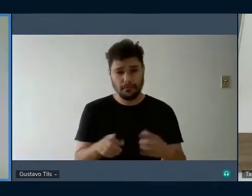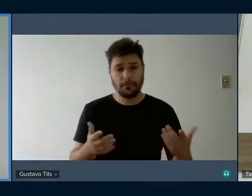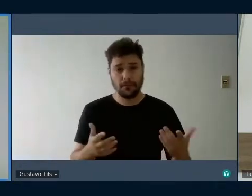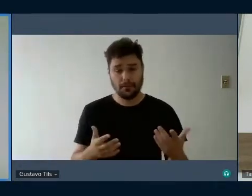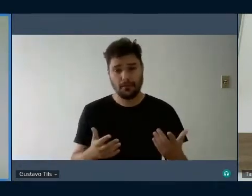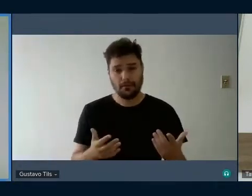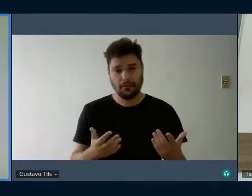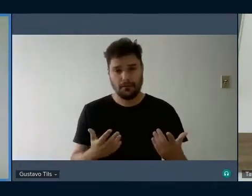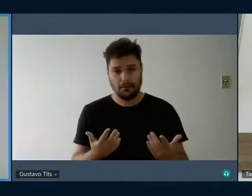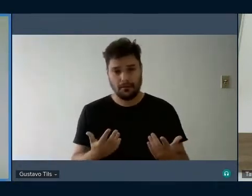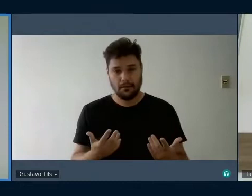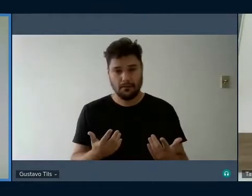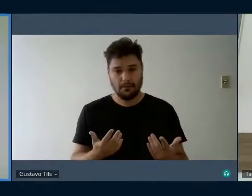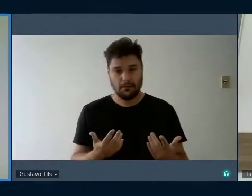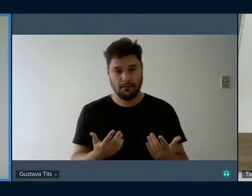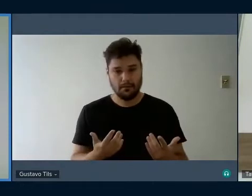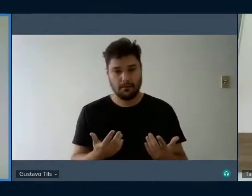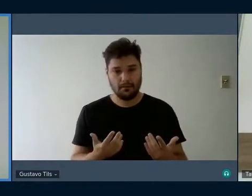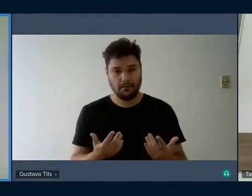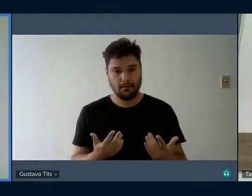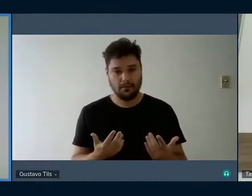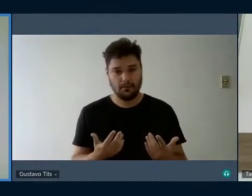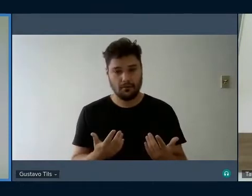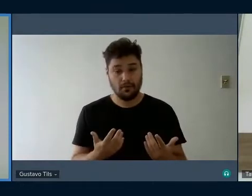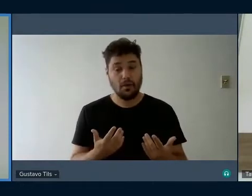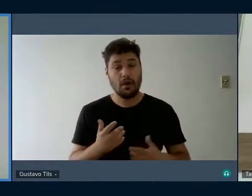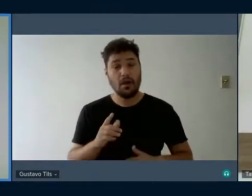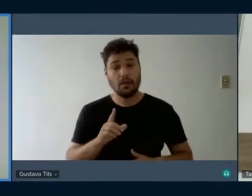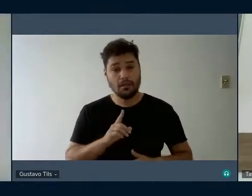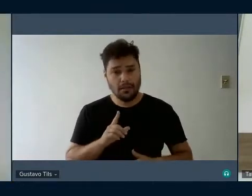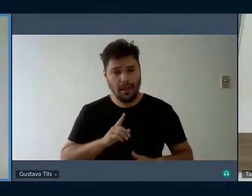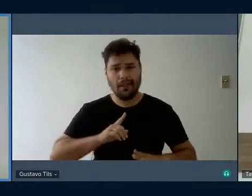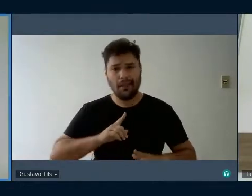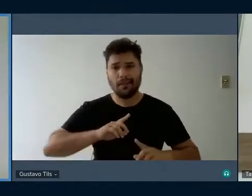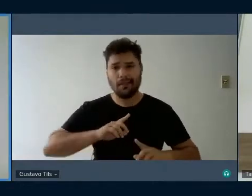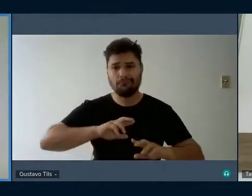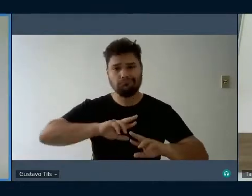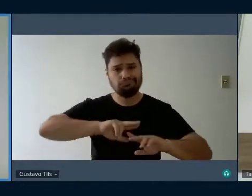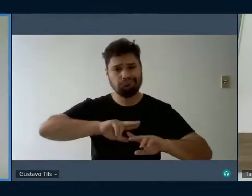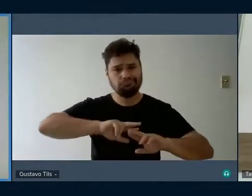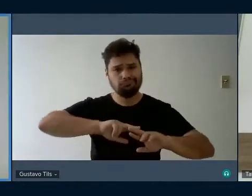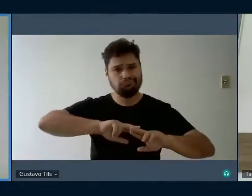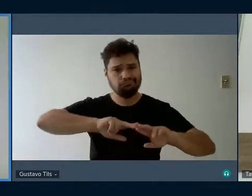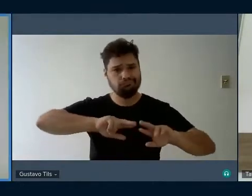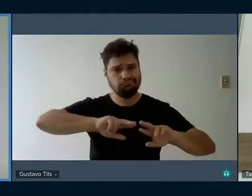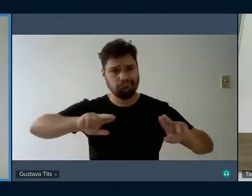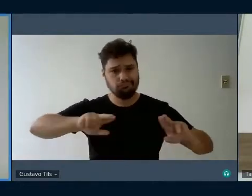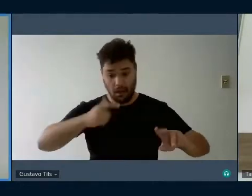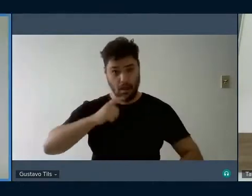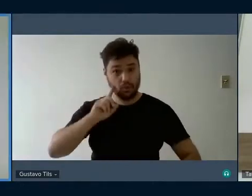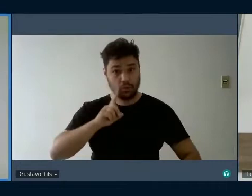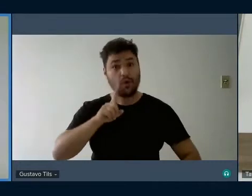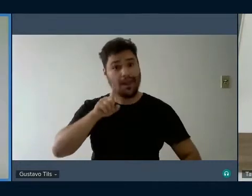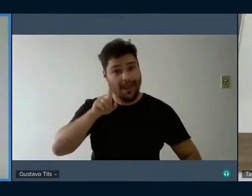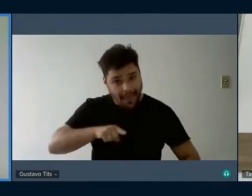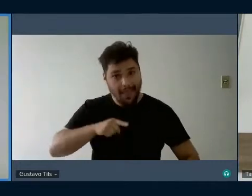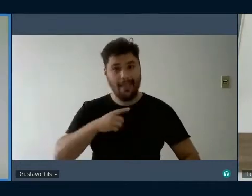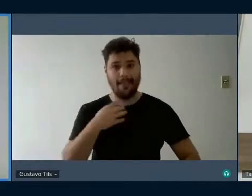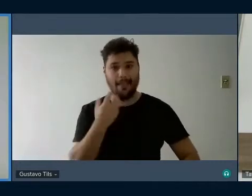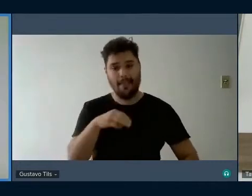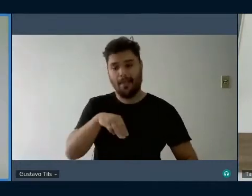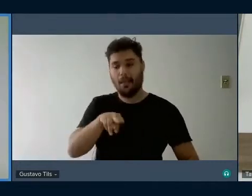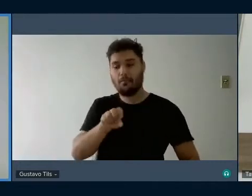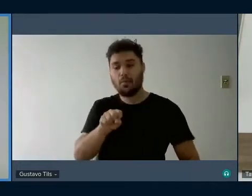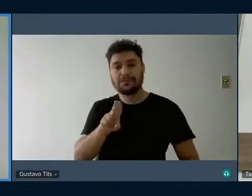pradonizações neste âmbito é uma quimera. A pessoa surda é musical. É um fato.